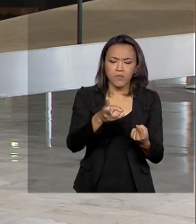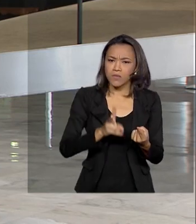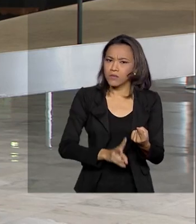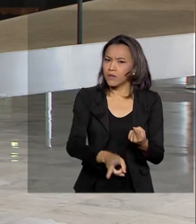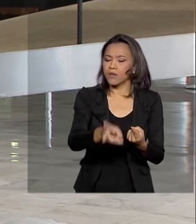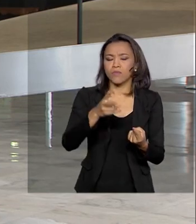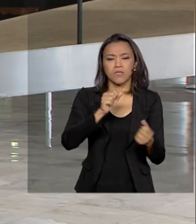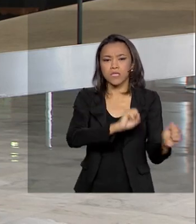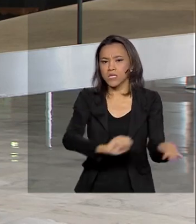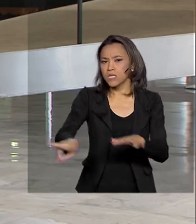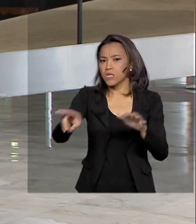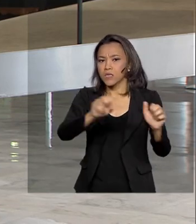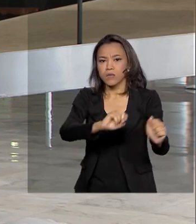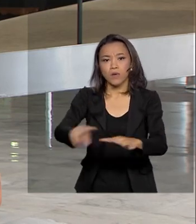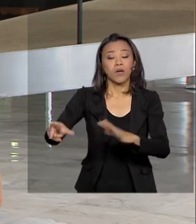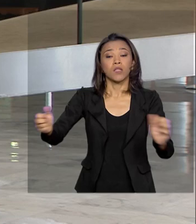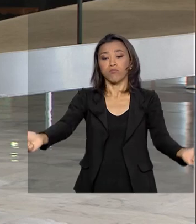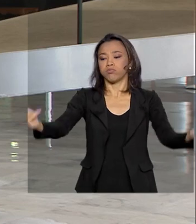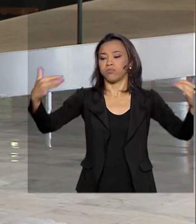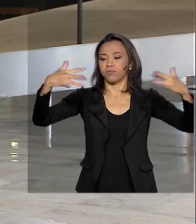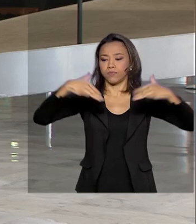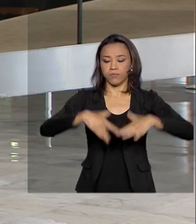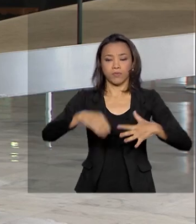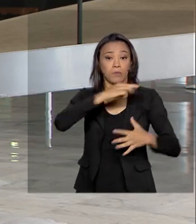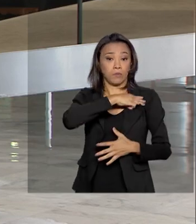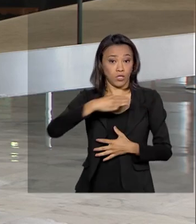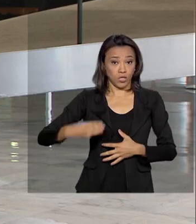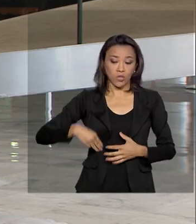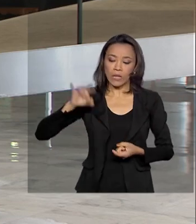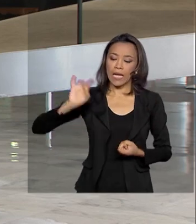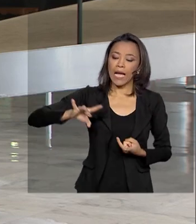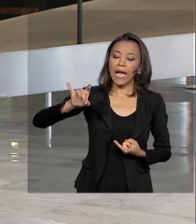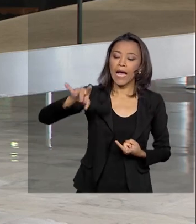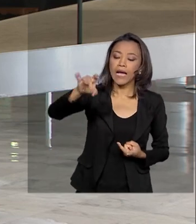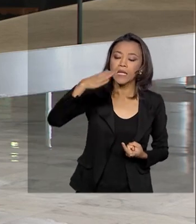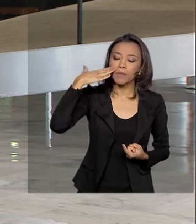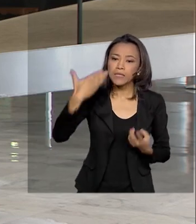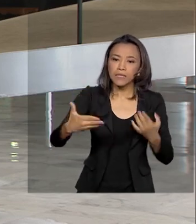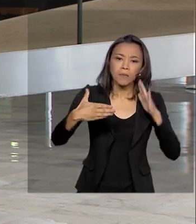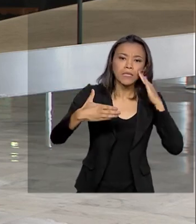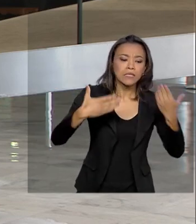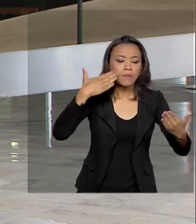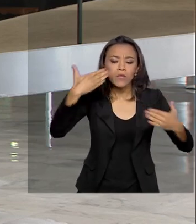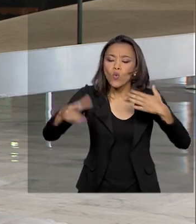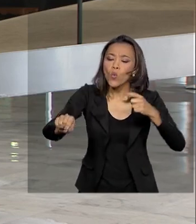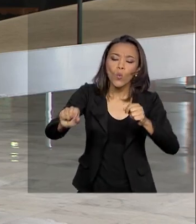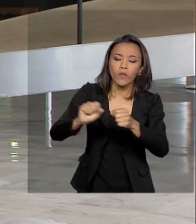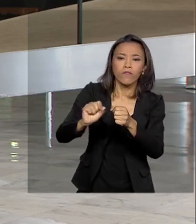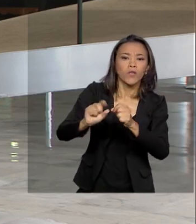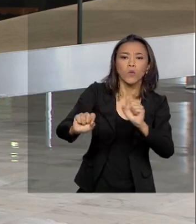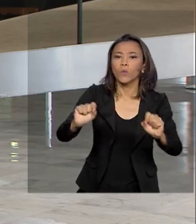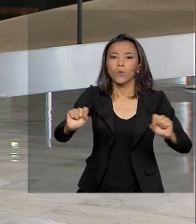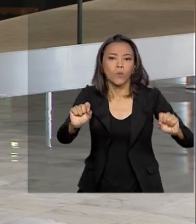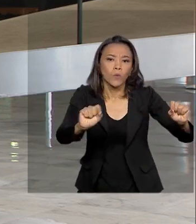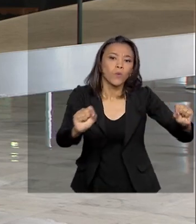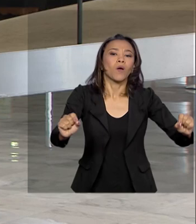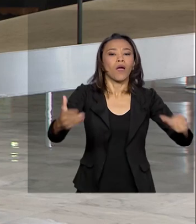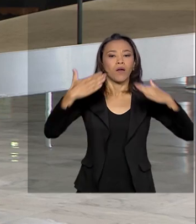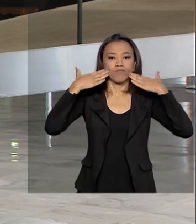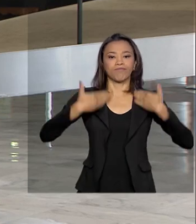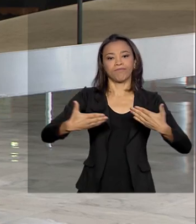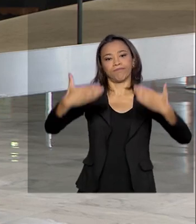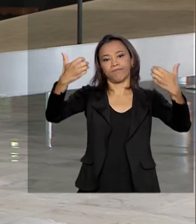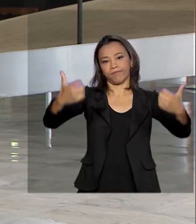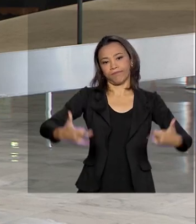reúne todos os ministros que apresentam o que cada pasta tem sido feita e quais serão os próximos passos. E ontem, o